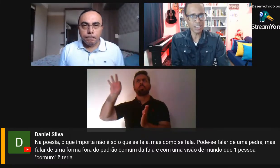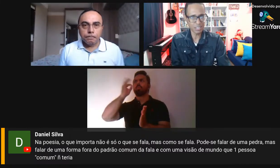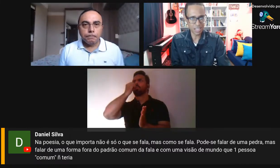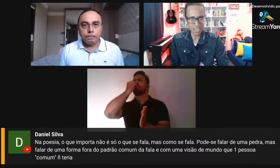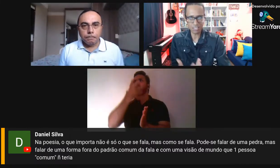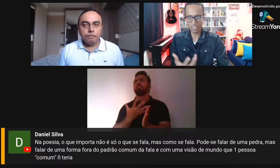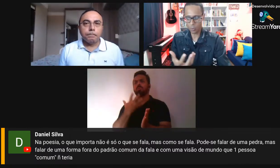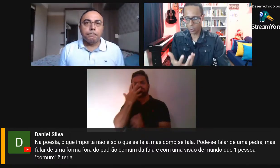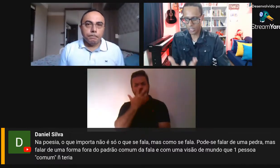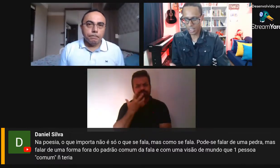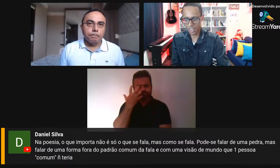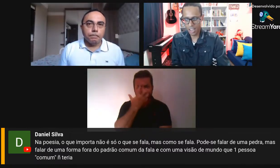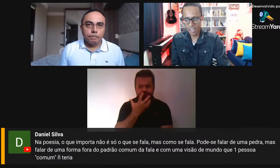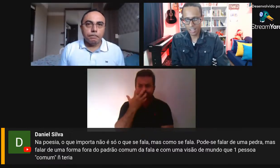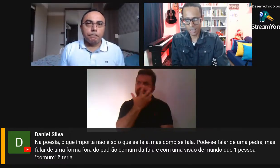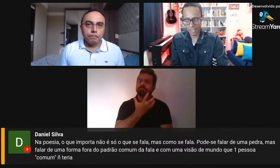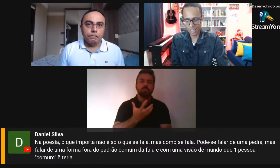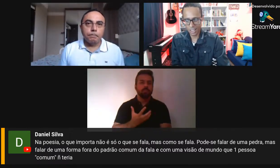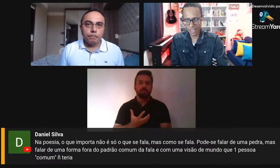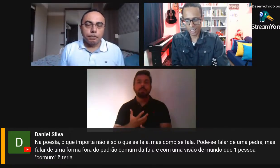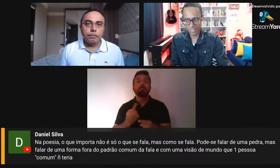isso na essência de poder